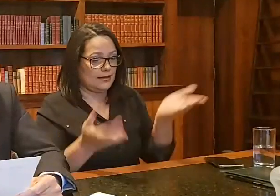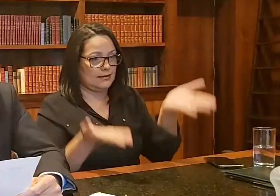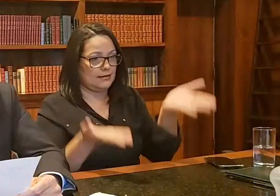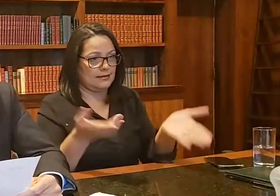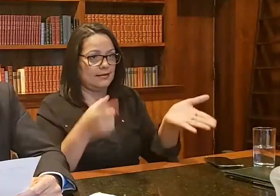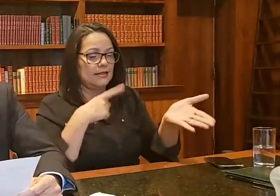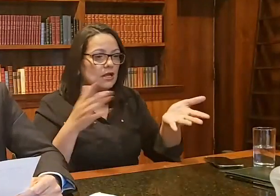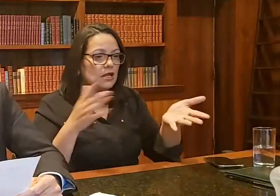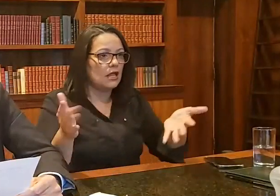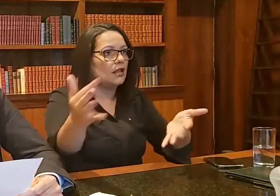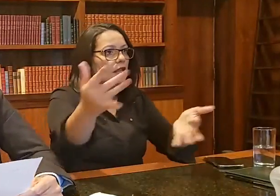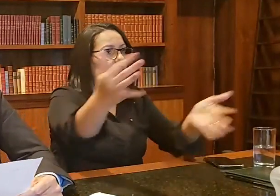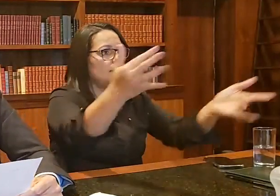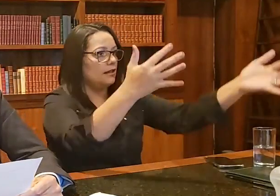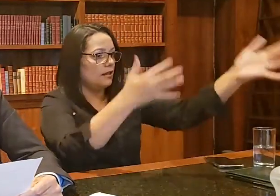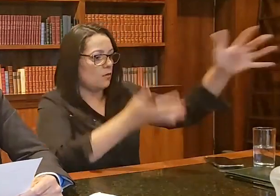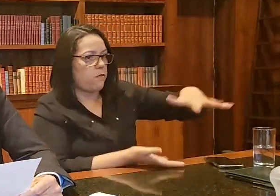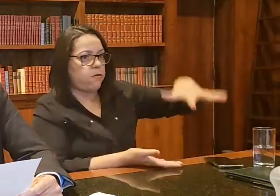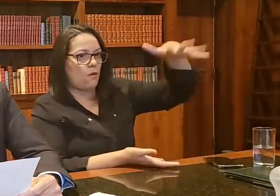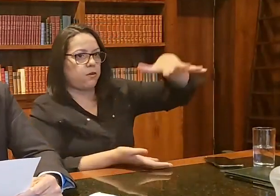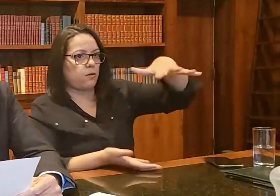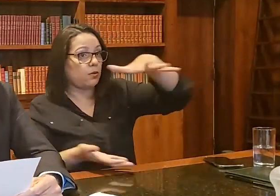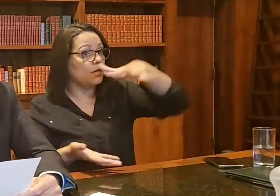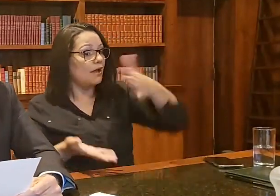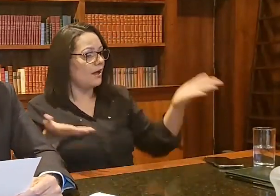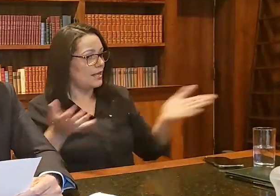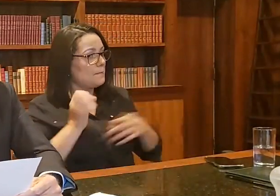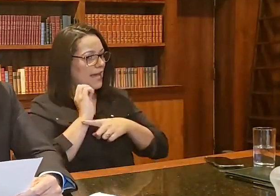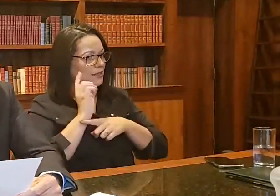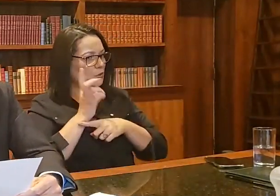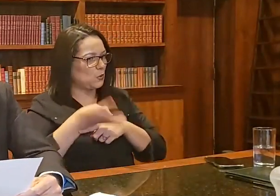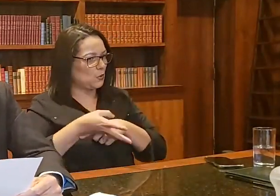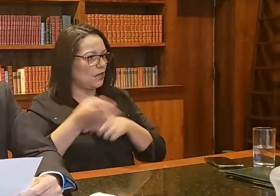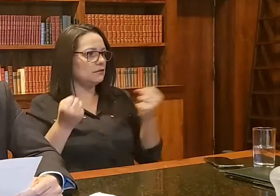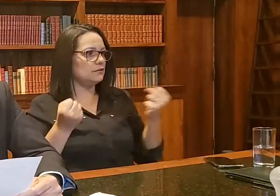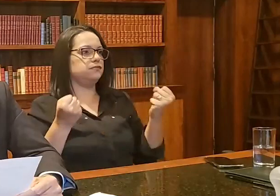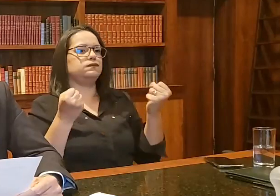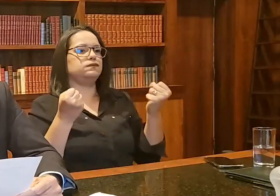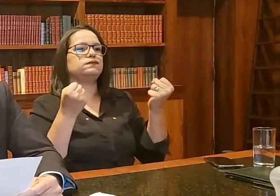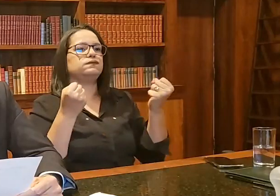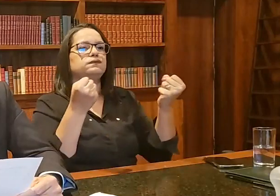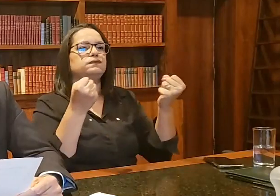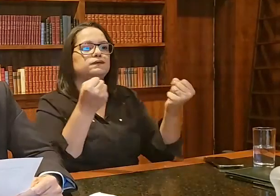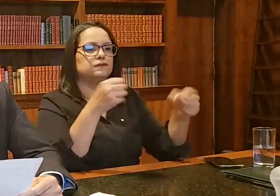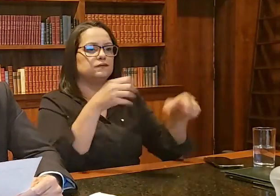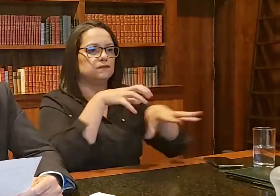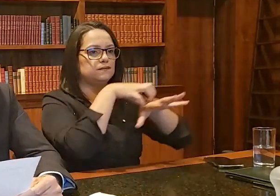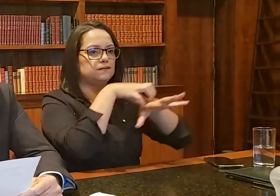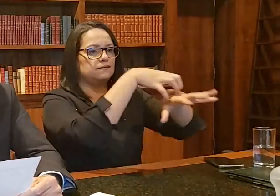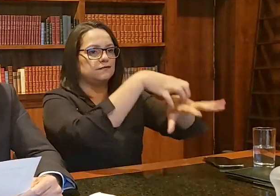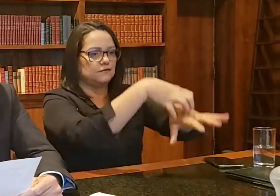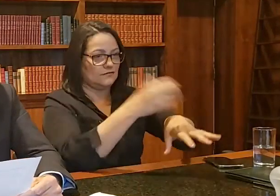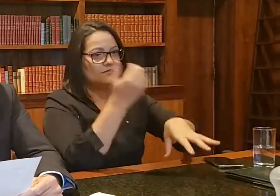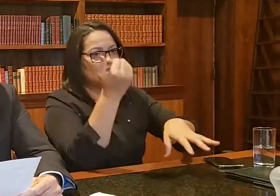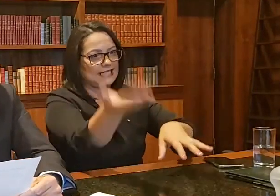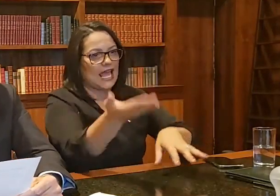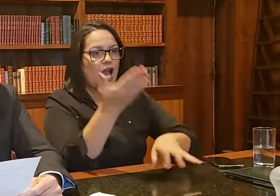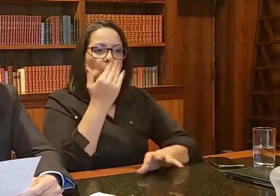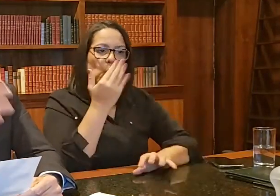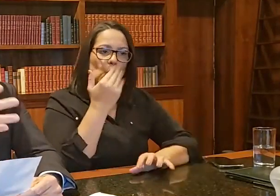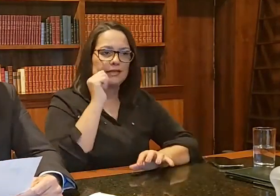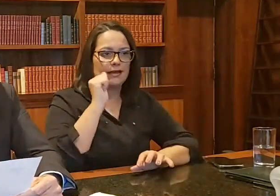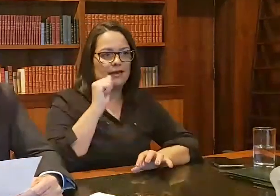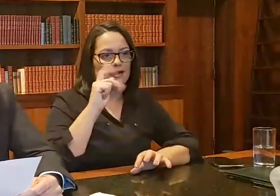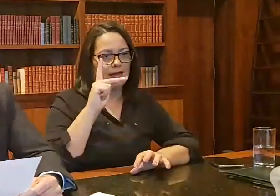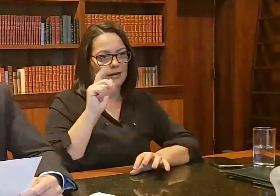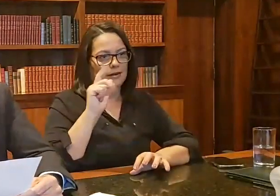recolhido, e o comboio partiu essa madrugada para a Aparecida. Então, entre hoje e